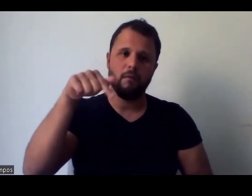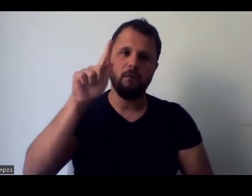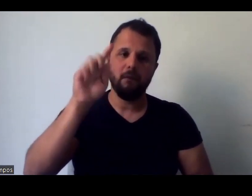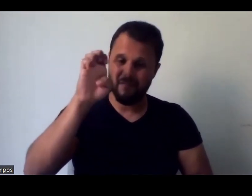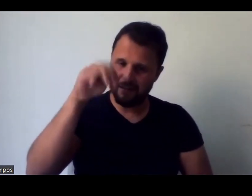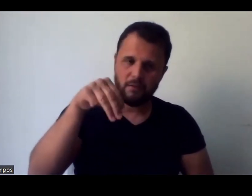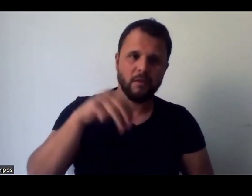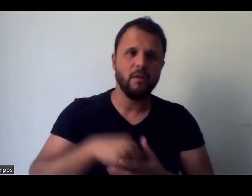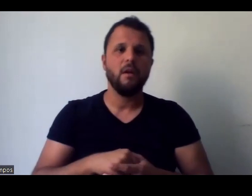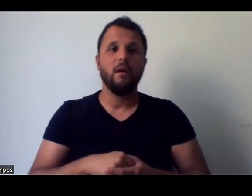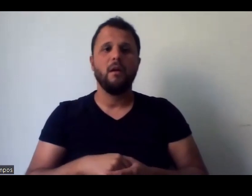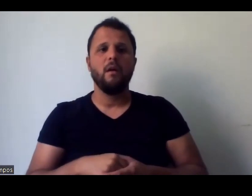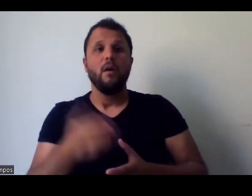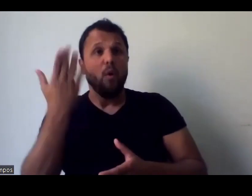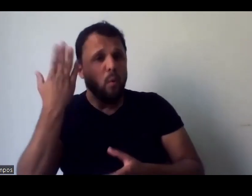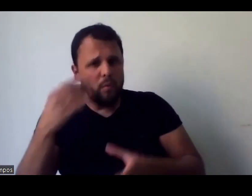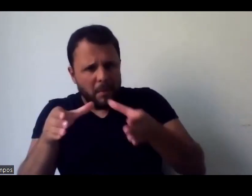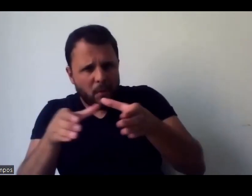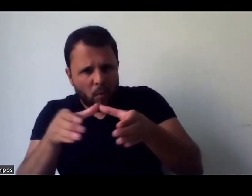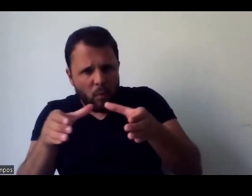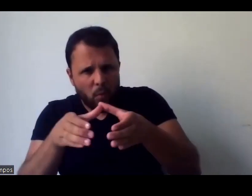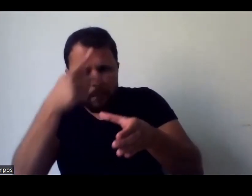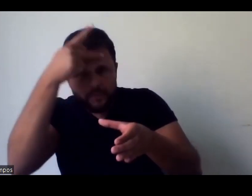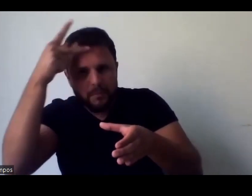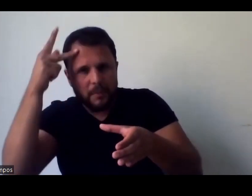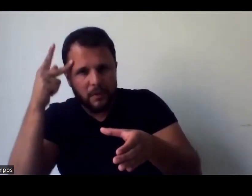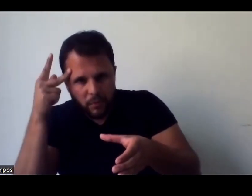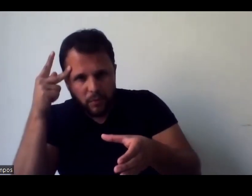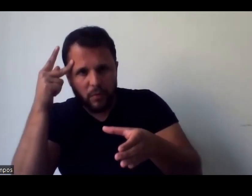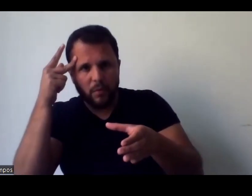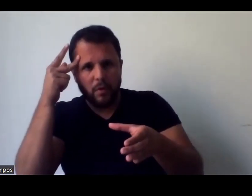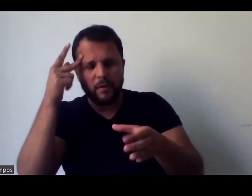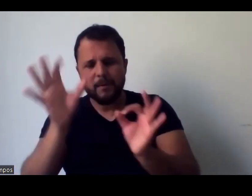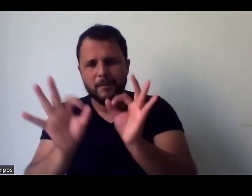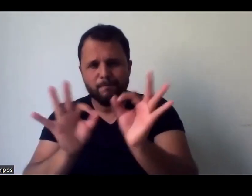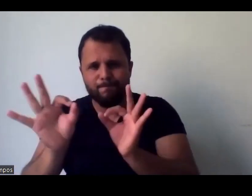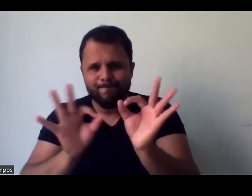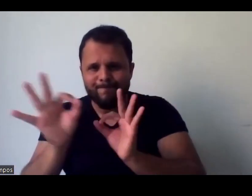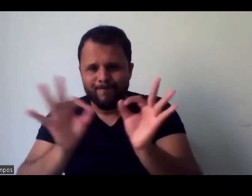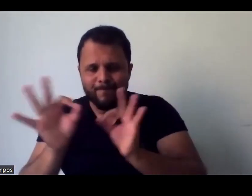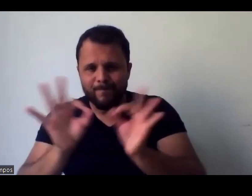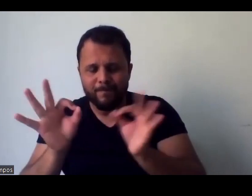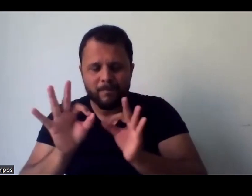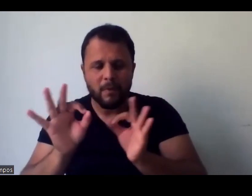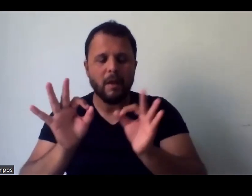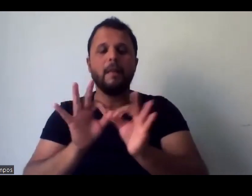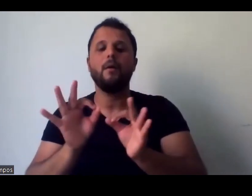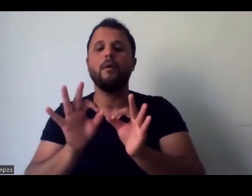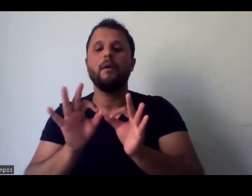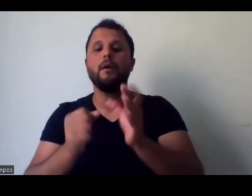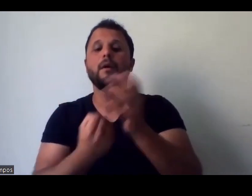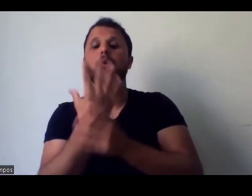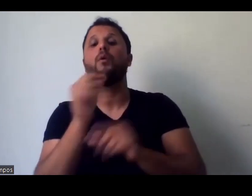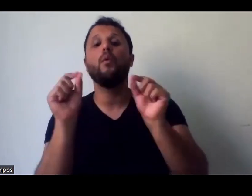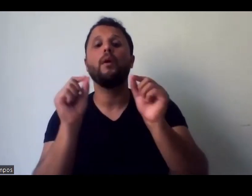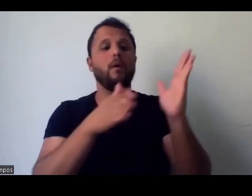pessoas, né, associadas ao ciclo, se juntaram e montaram a biblioteca do Ailton Krenak. O que que é a biblioteca do